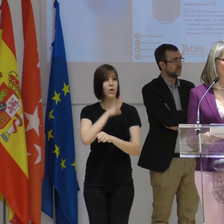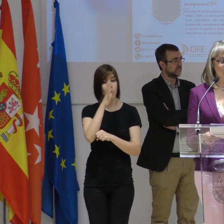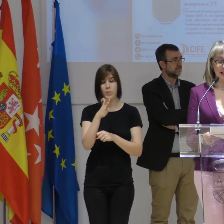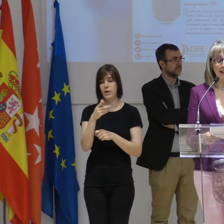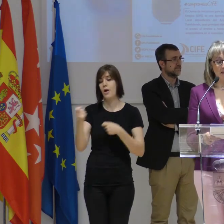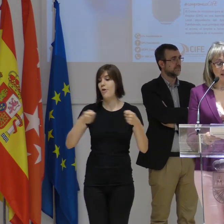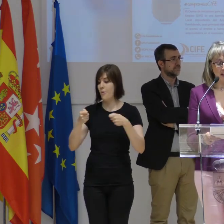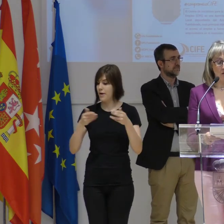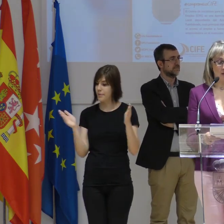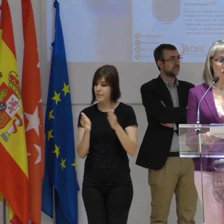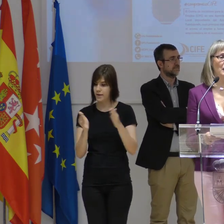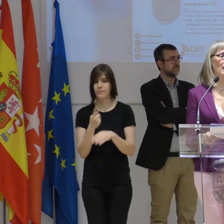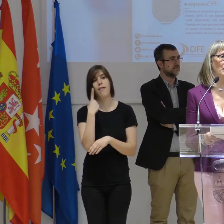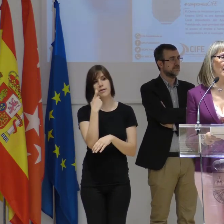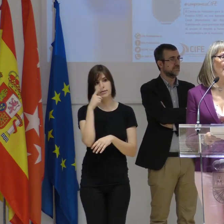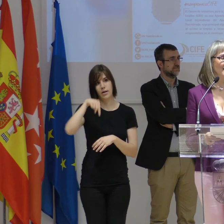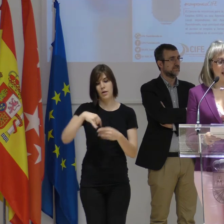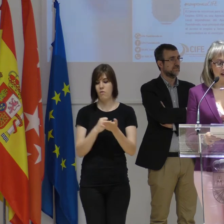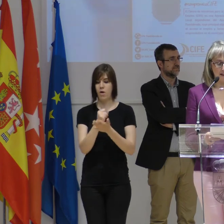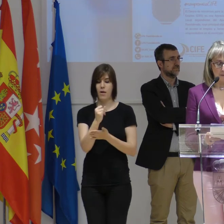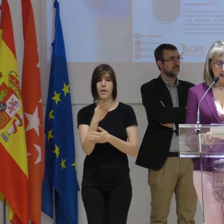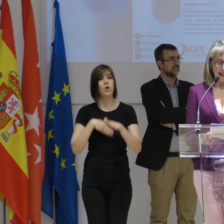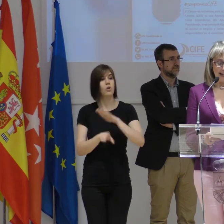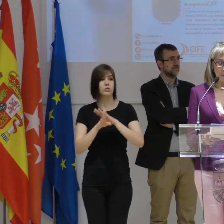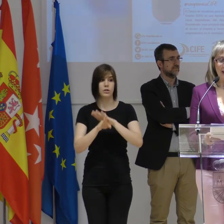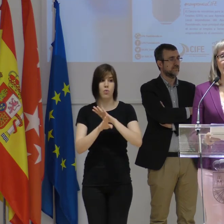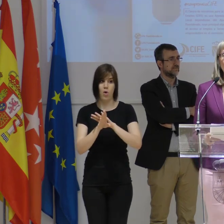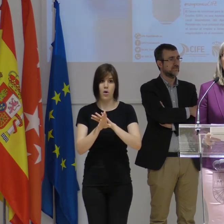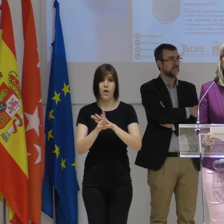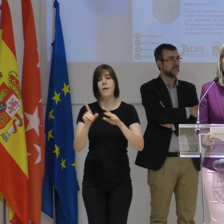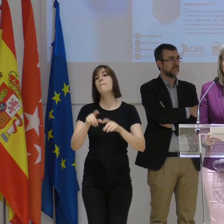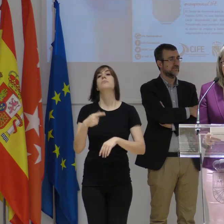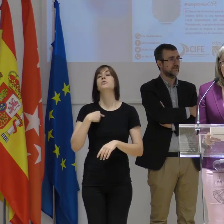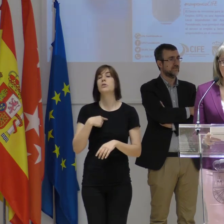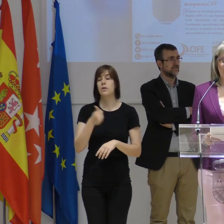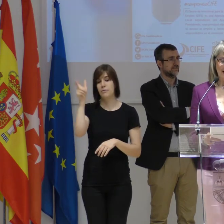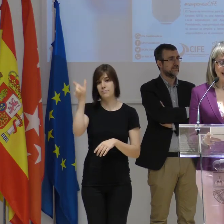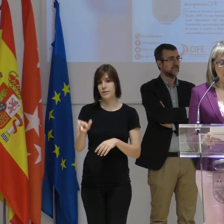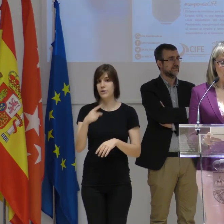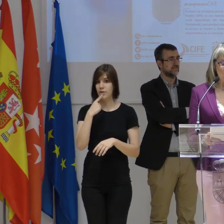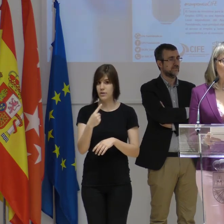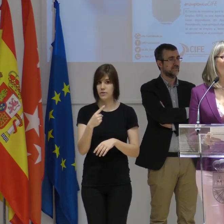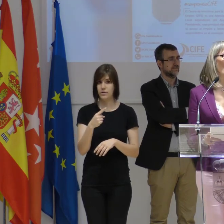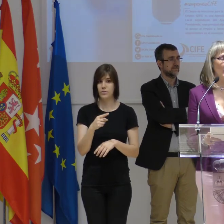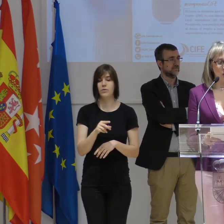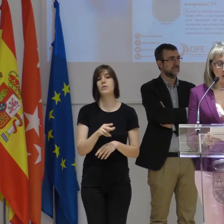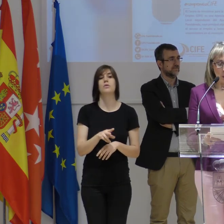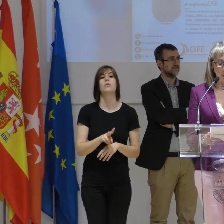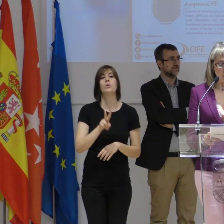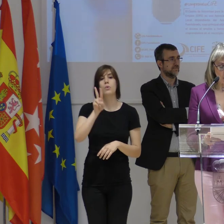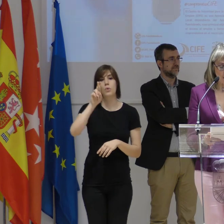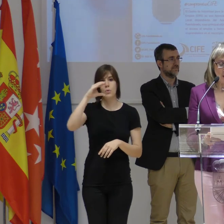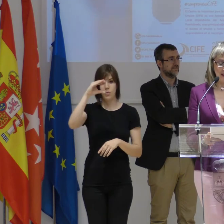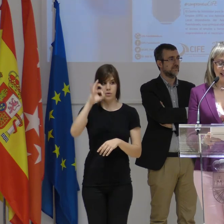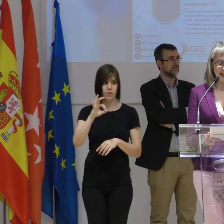comercio tan necesario en nuestra ciudad sigue adelante. El emprendedor del que les hablo es Urco Uliondo